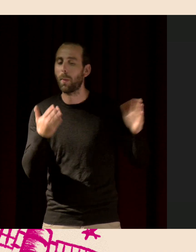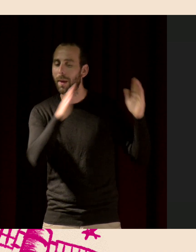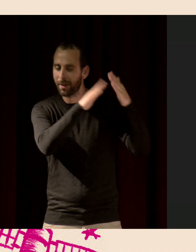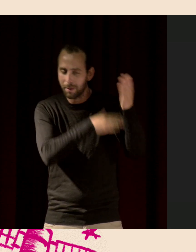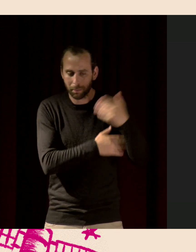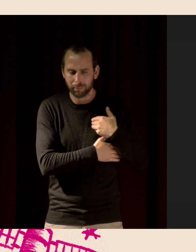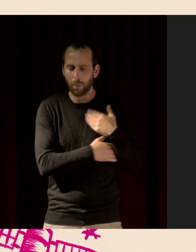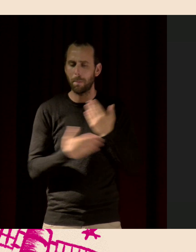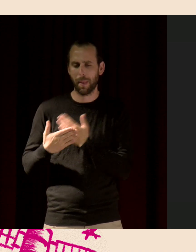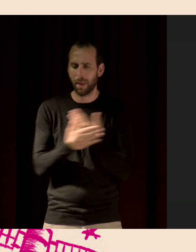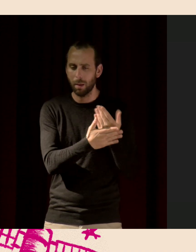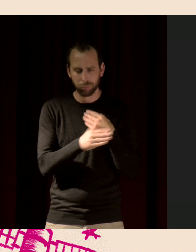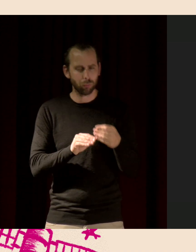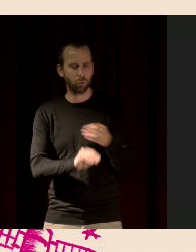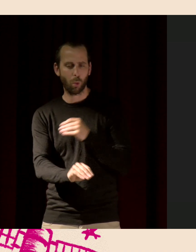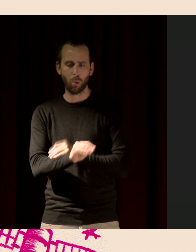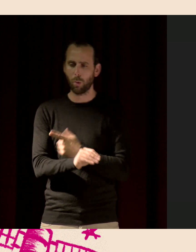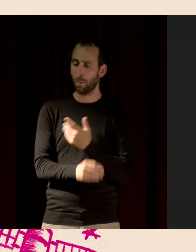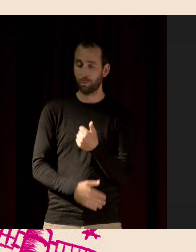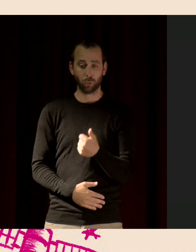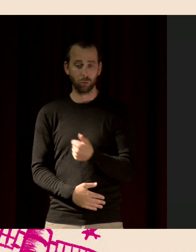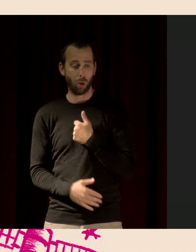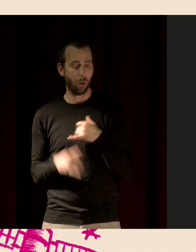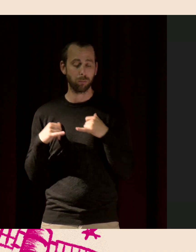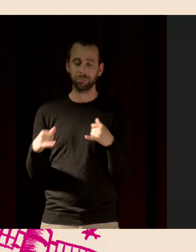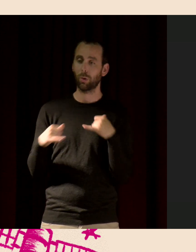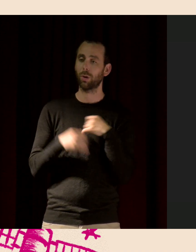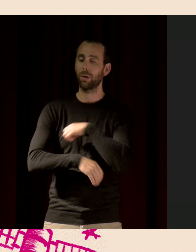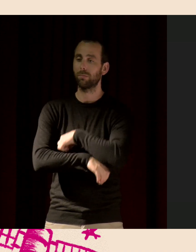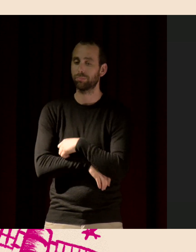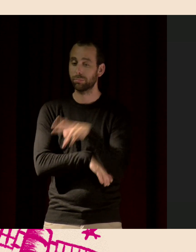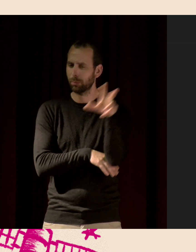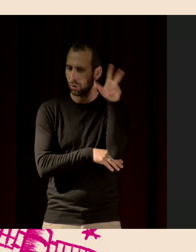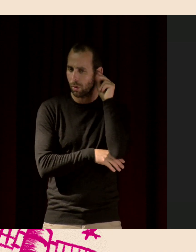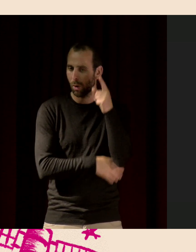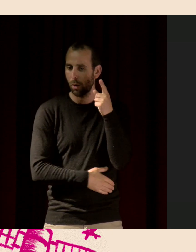et j'étais tranquille tout seul et j'entendais ce son-là.